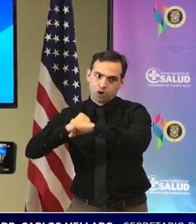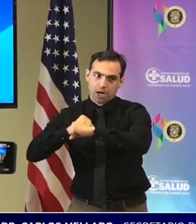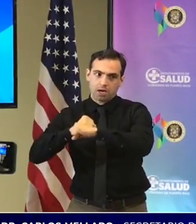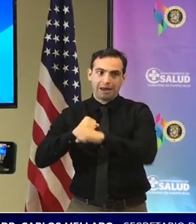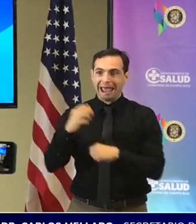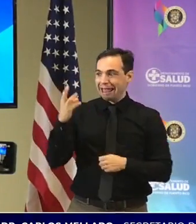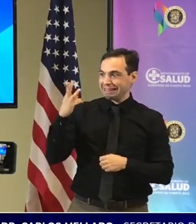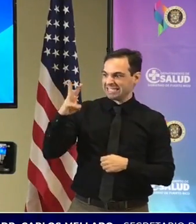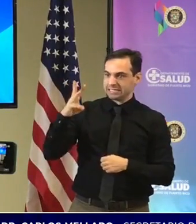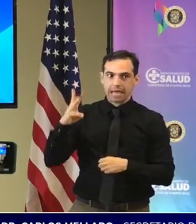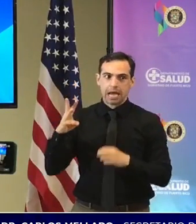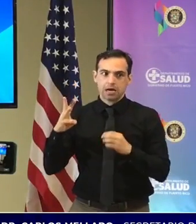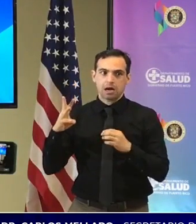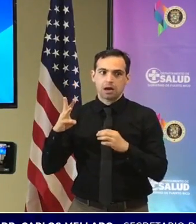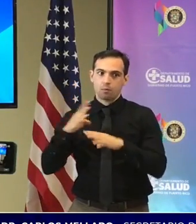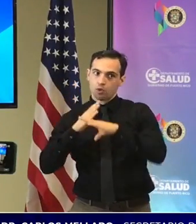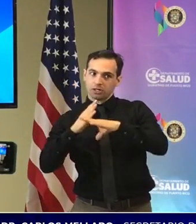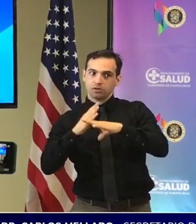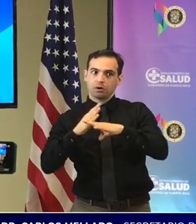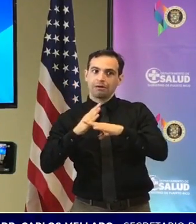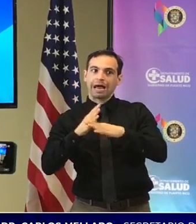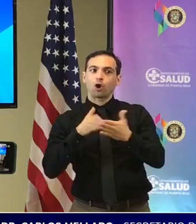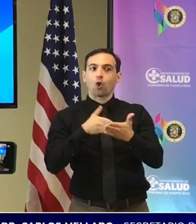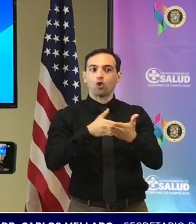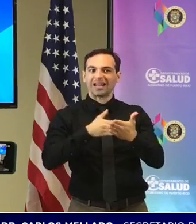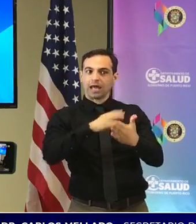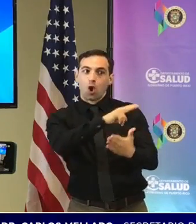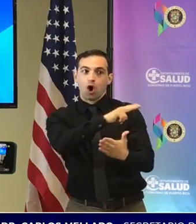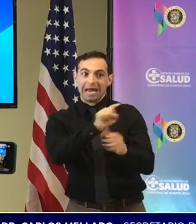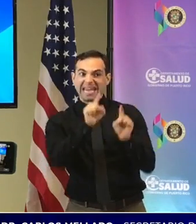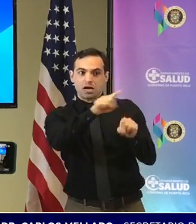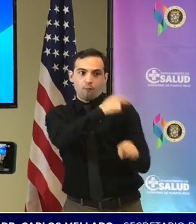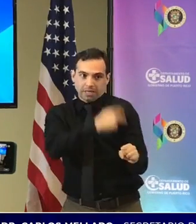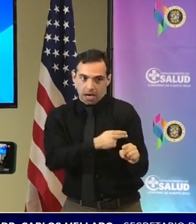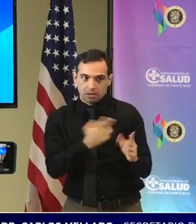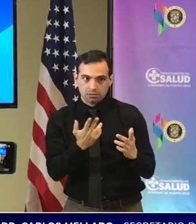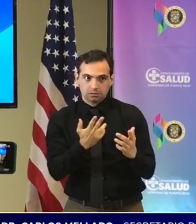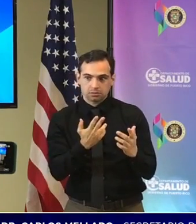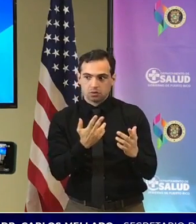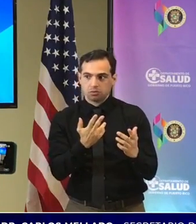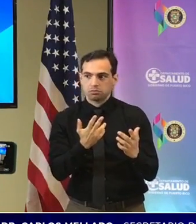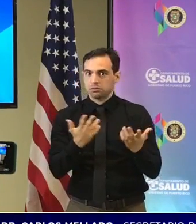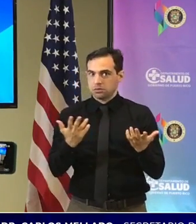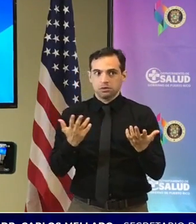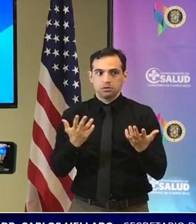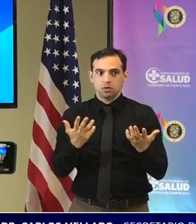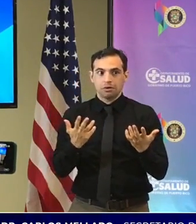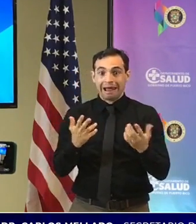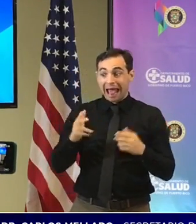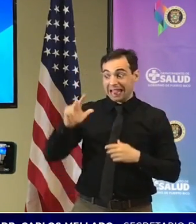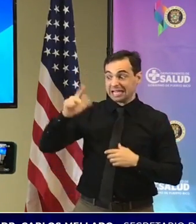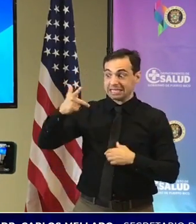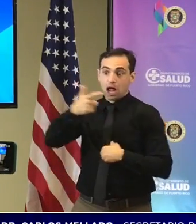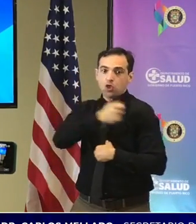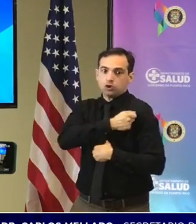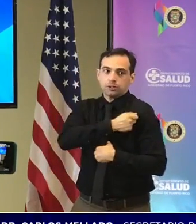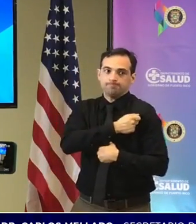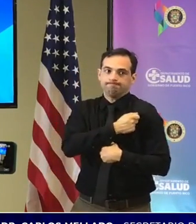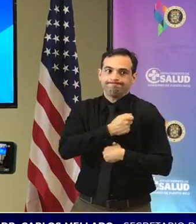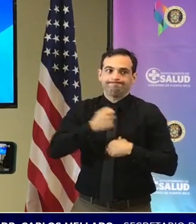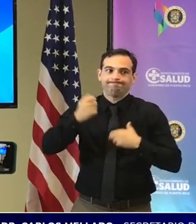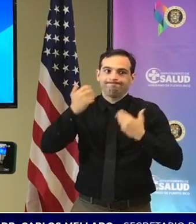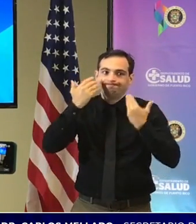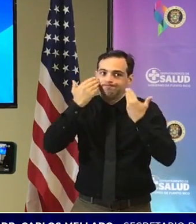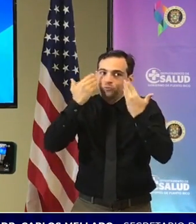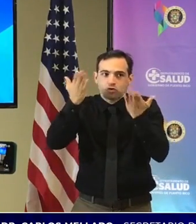16 más de hospitalización todavía esos números no los tenemos con esta tercera dosis por lo tanto si se sabe